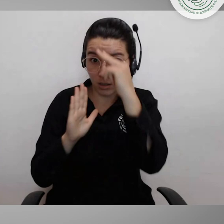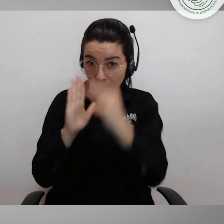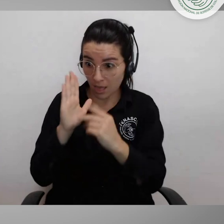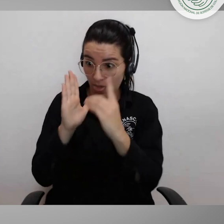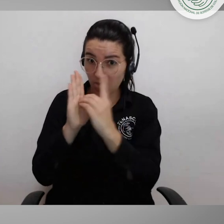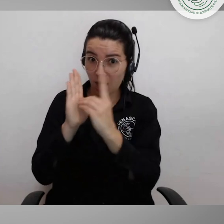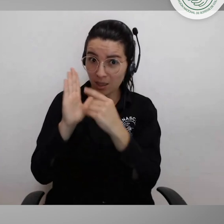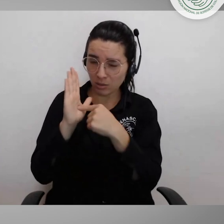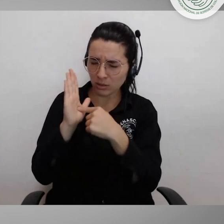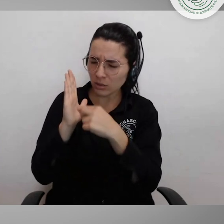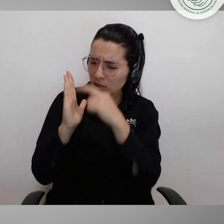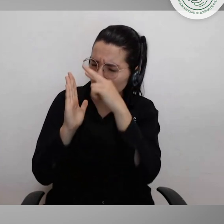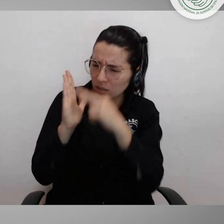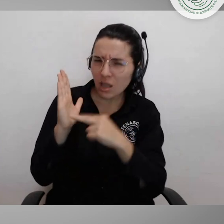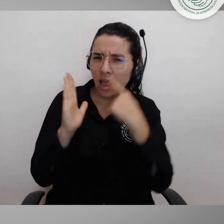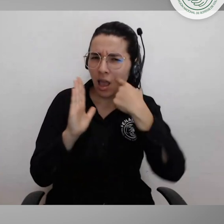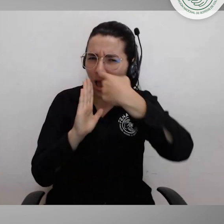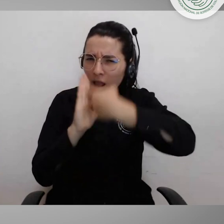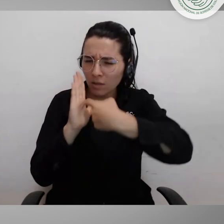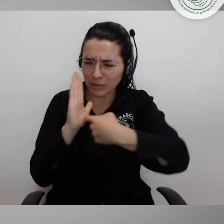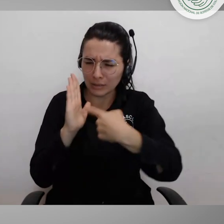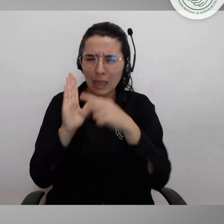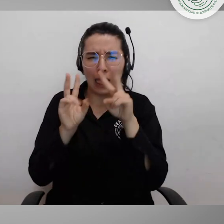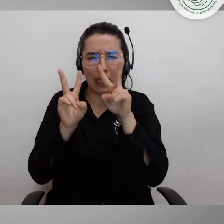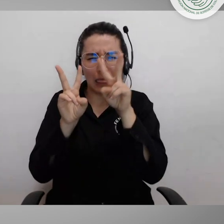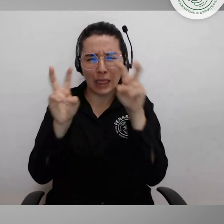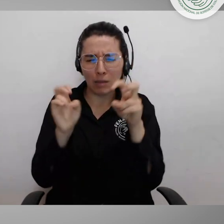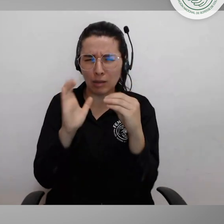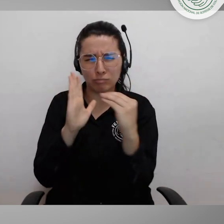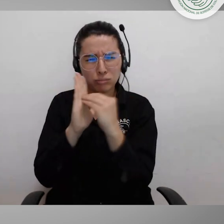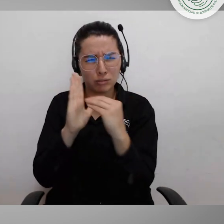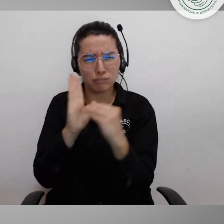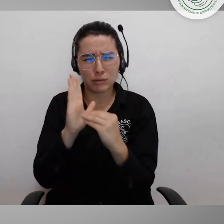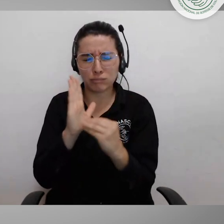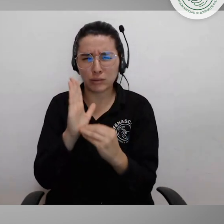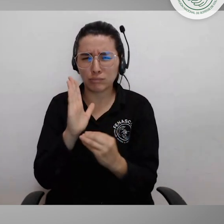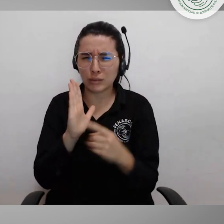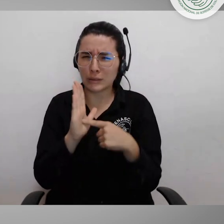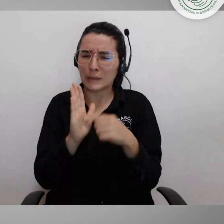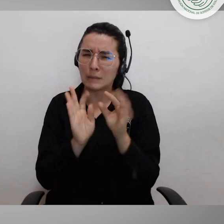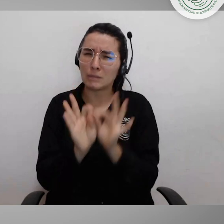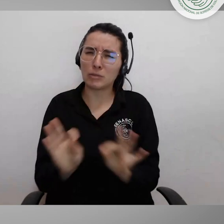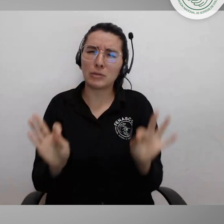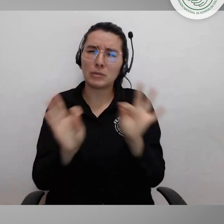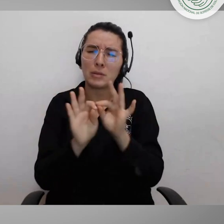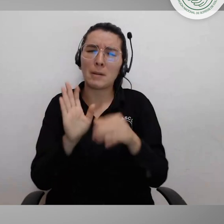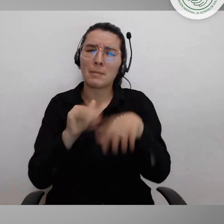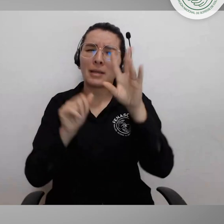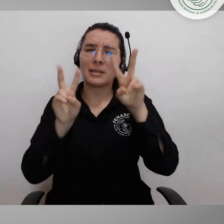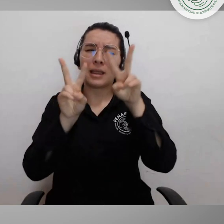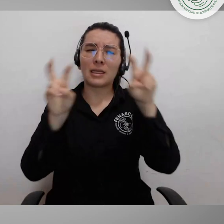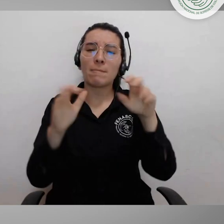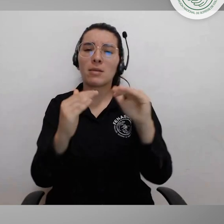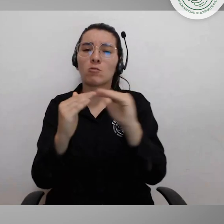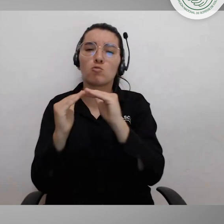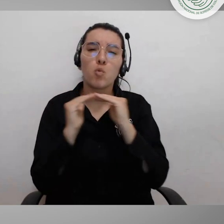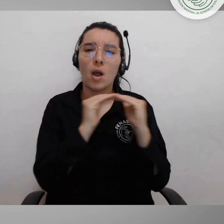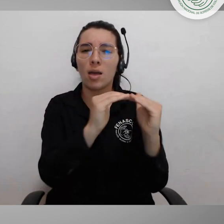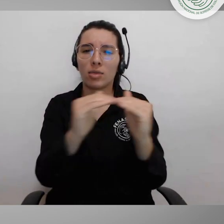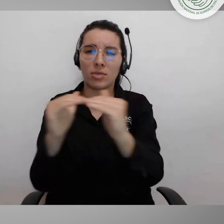país. ¿Y por qué? Porque ese decreto, si ustedes lo revisan, tiene los temas más estructurales de